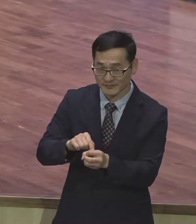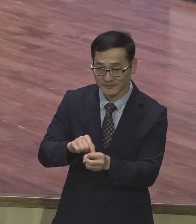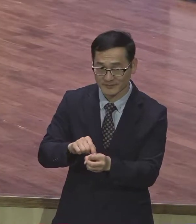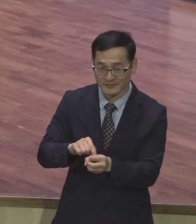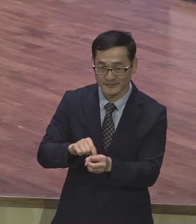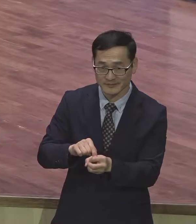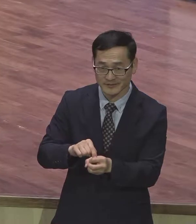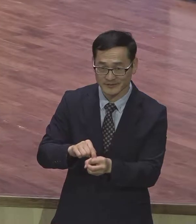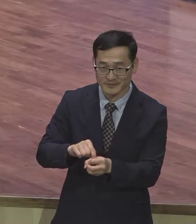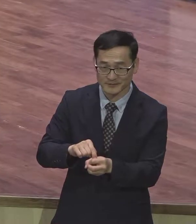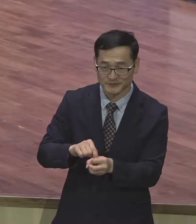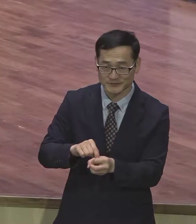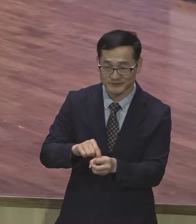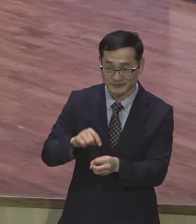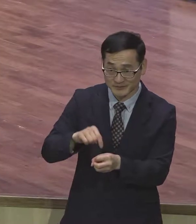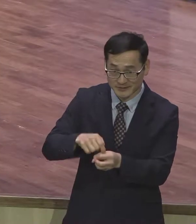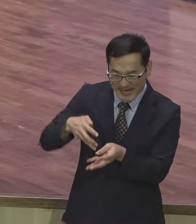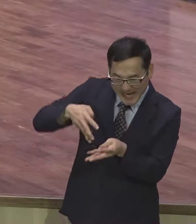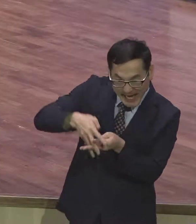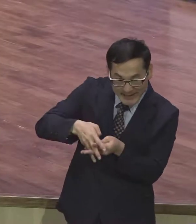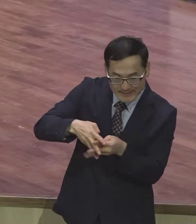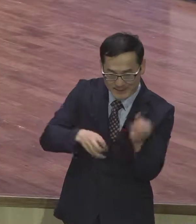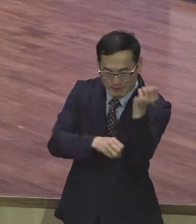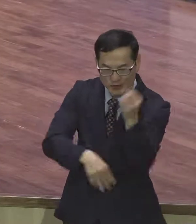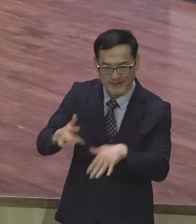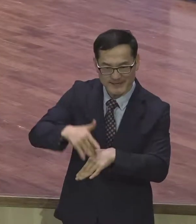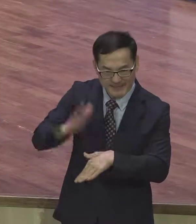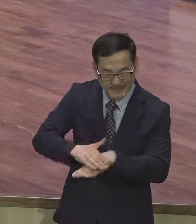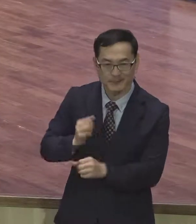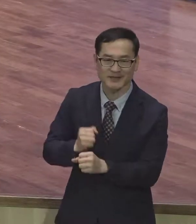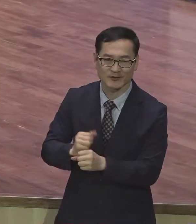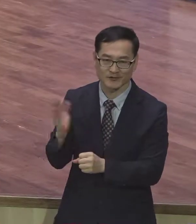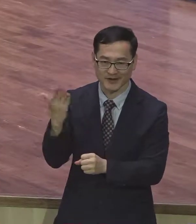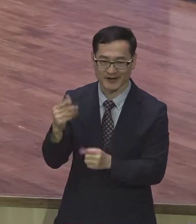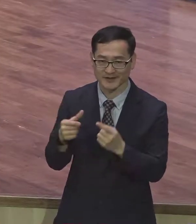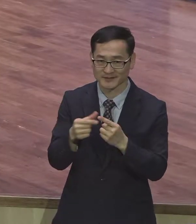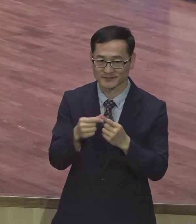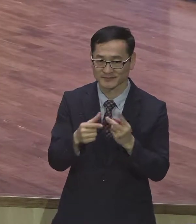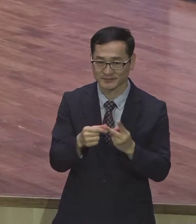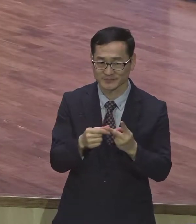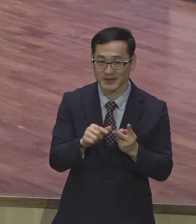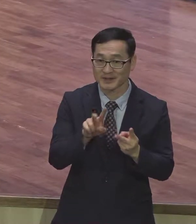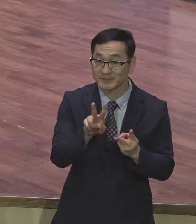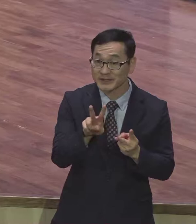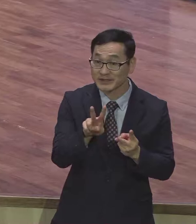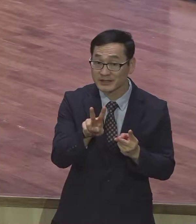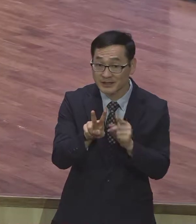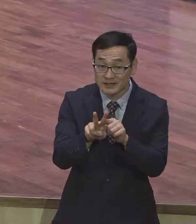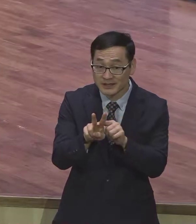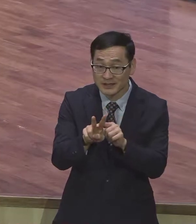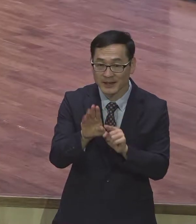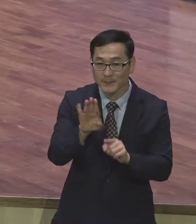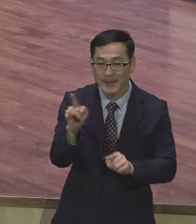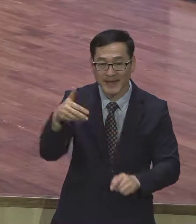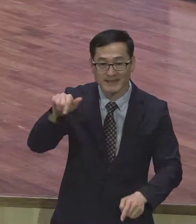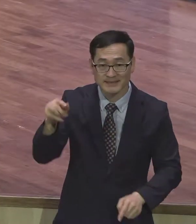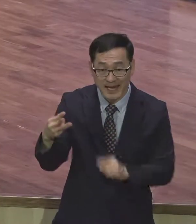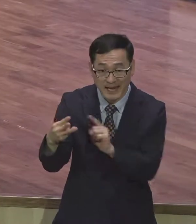되어야 된다 그 말이 부위가 뭡니까 베셀입니다 베셀 그릇이요 그릇 여러분이 모든